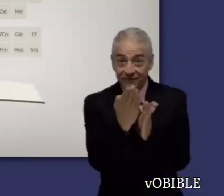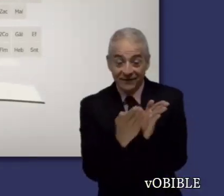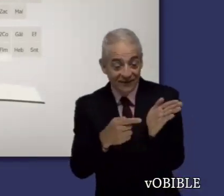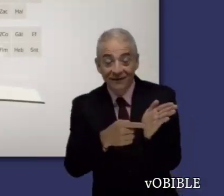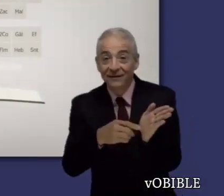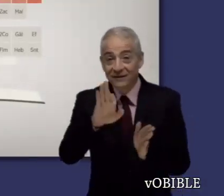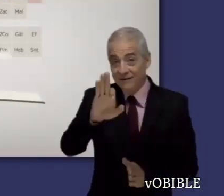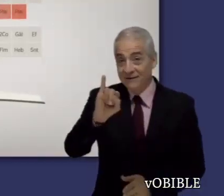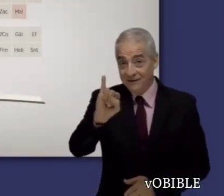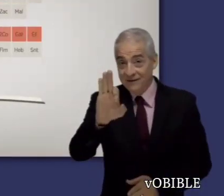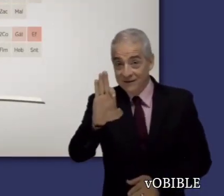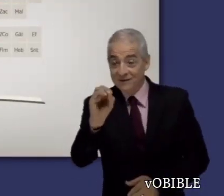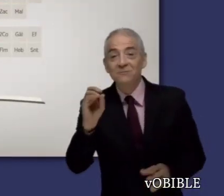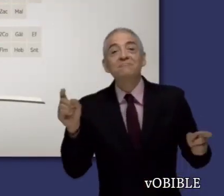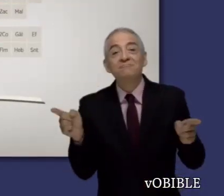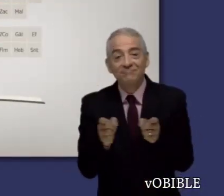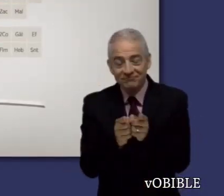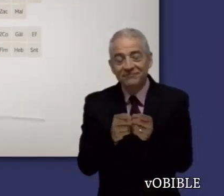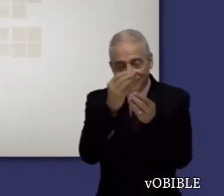Información sobre la Carta a Tito